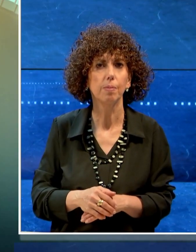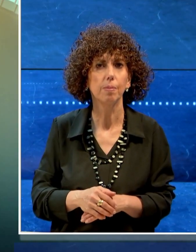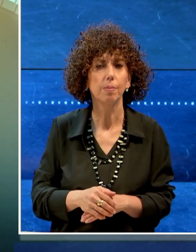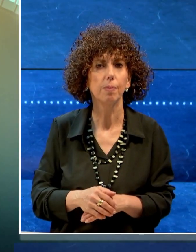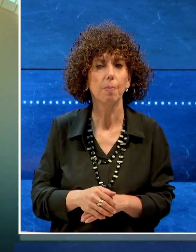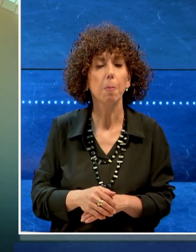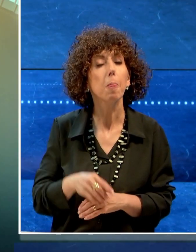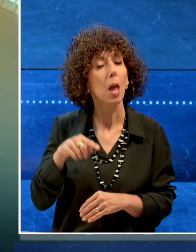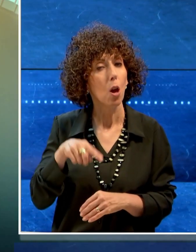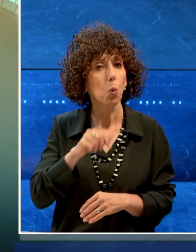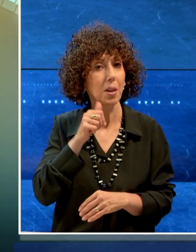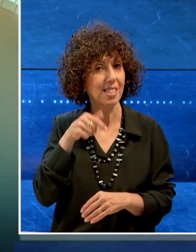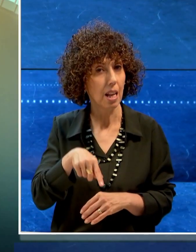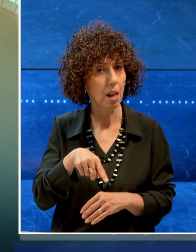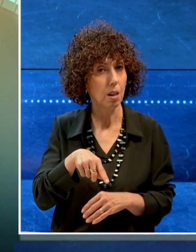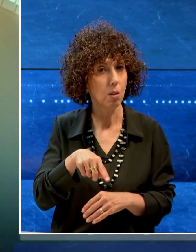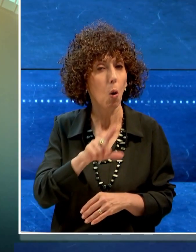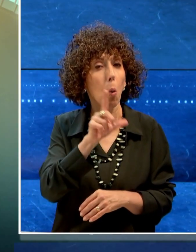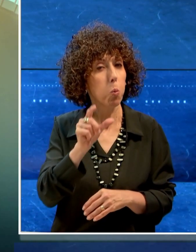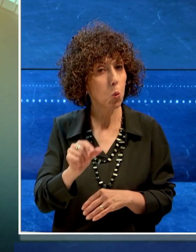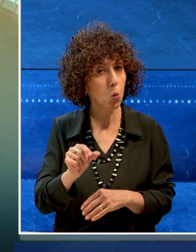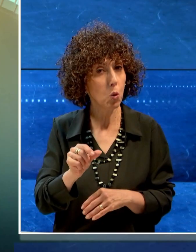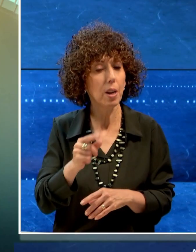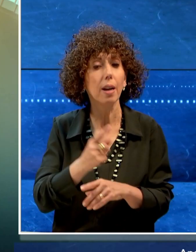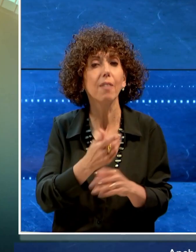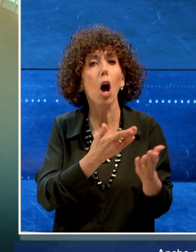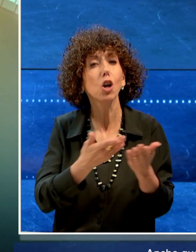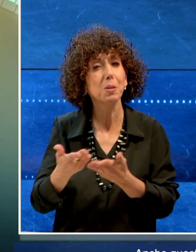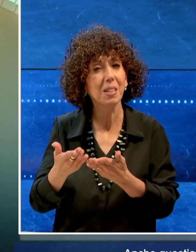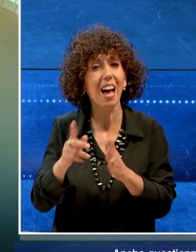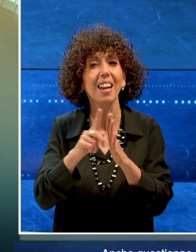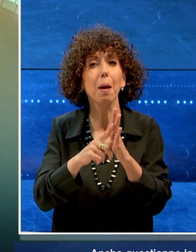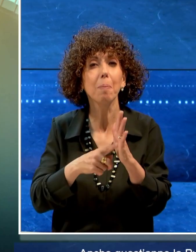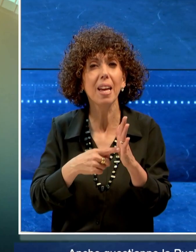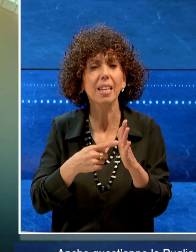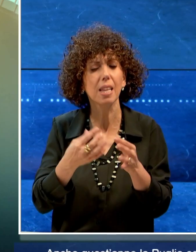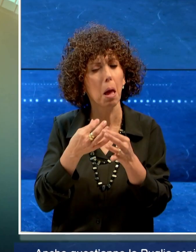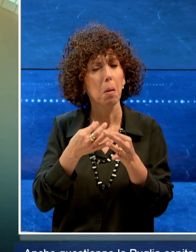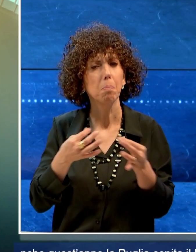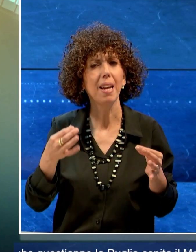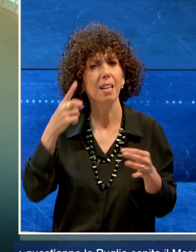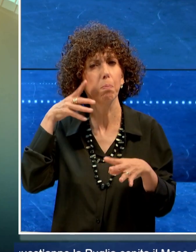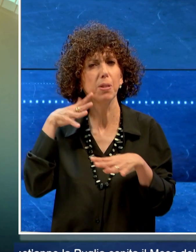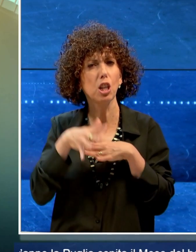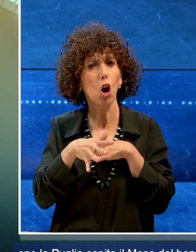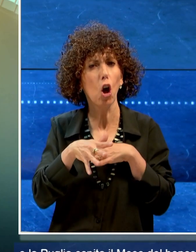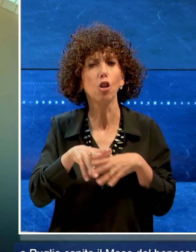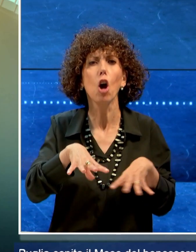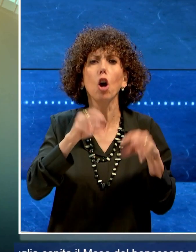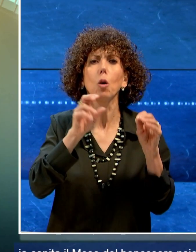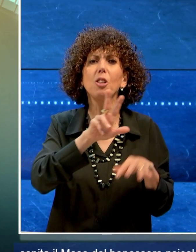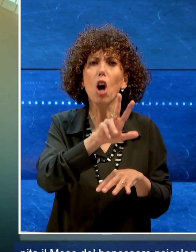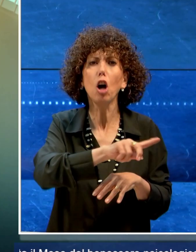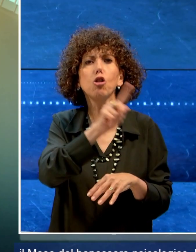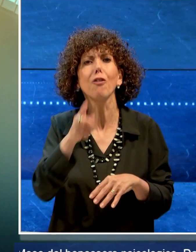Anche quest'anno la Puglia ospita il mese del benessere psicologico dall'8 al 31 ottobre in